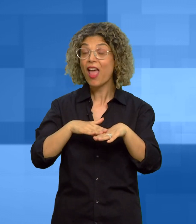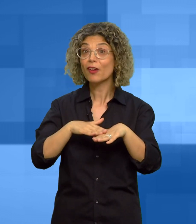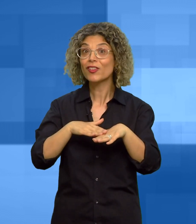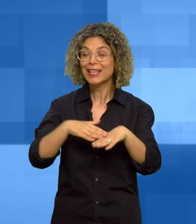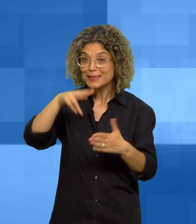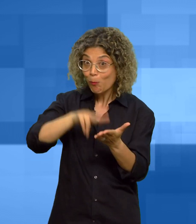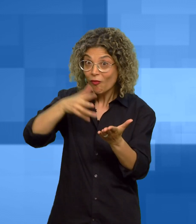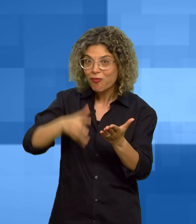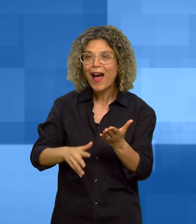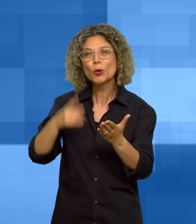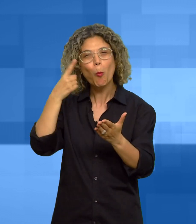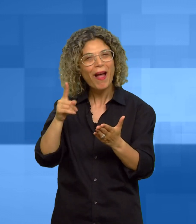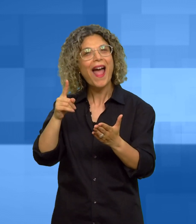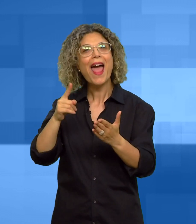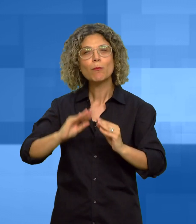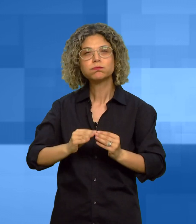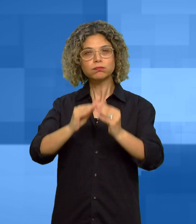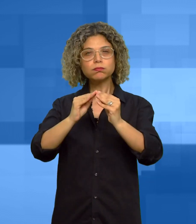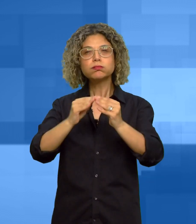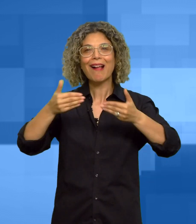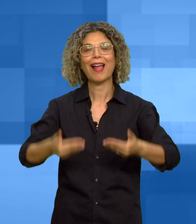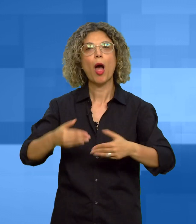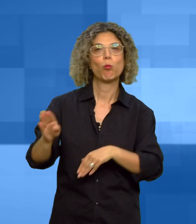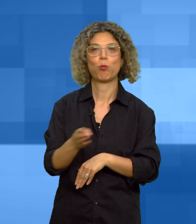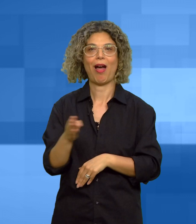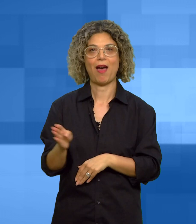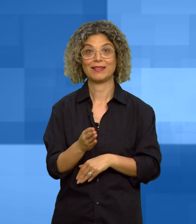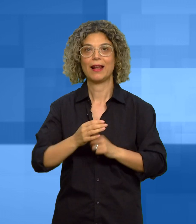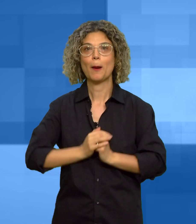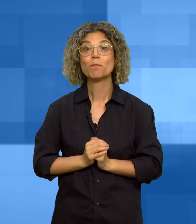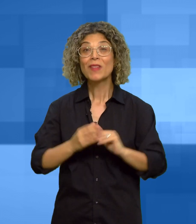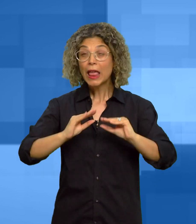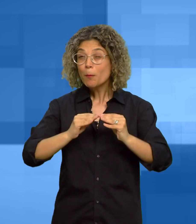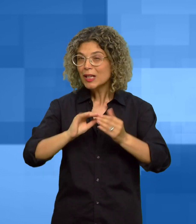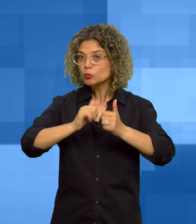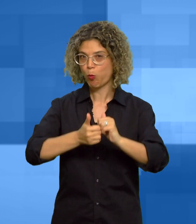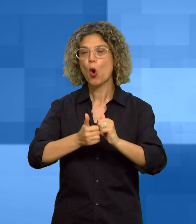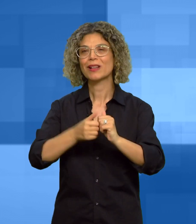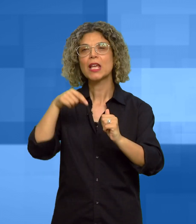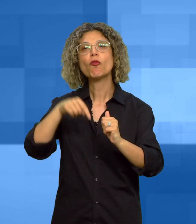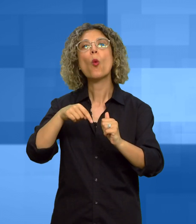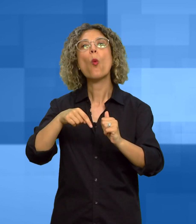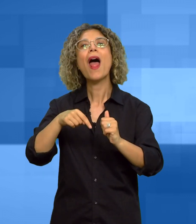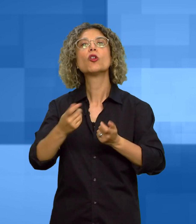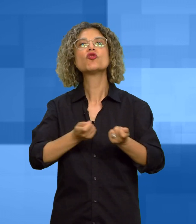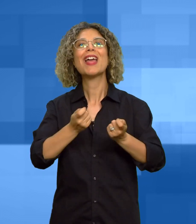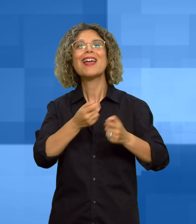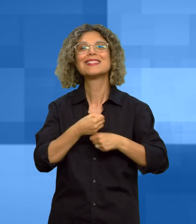servizi alla realizzazione del campo da padel. L'impianto sportivo è gestito dal Tennis Club